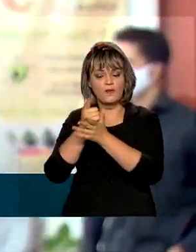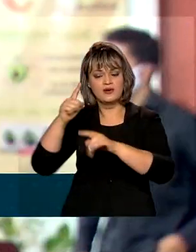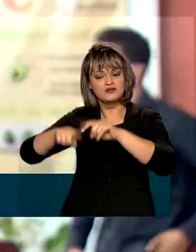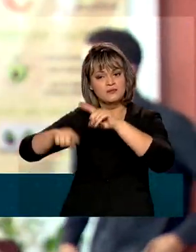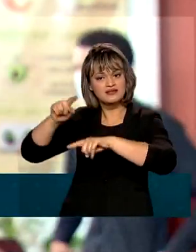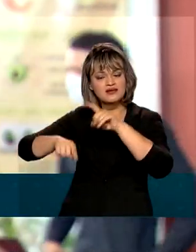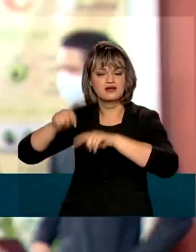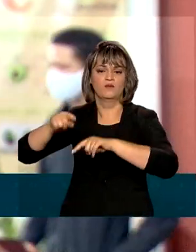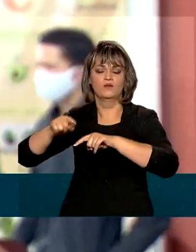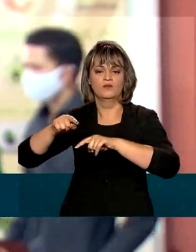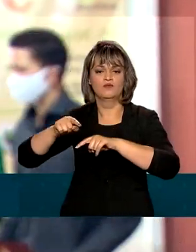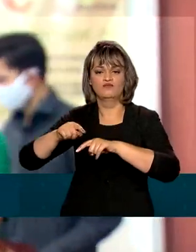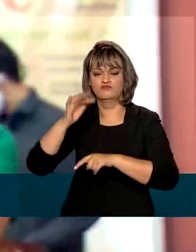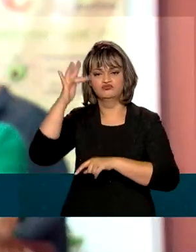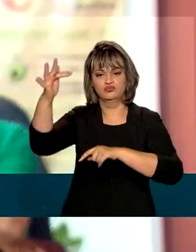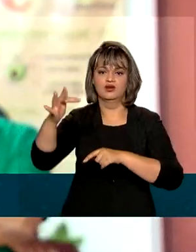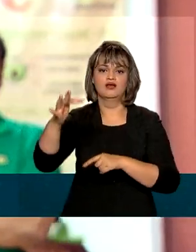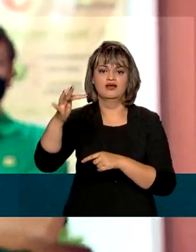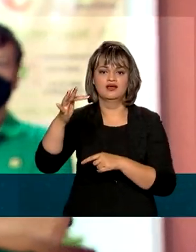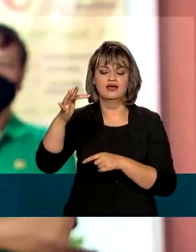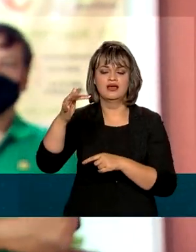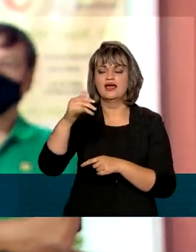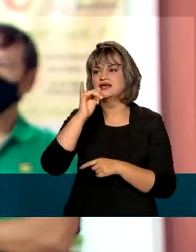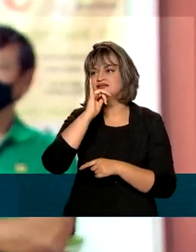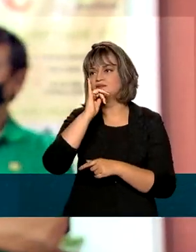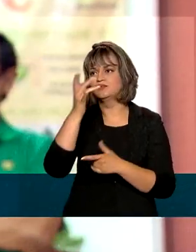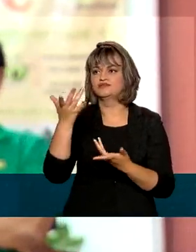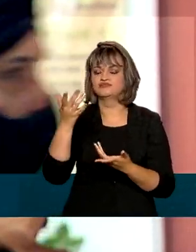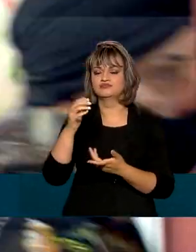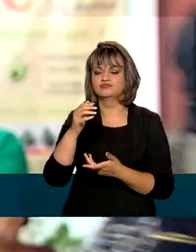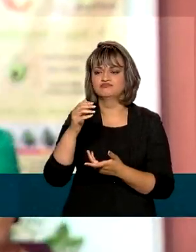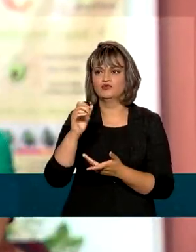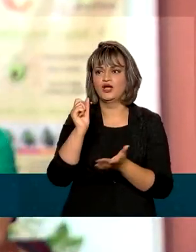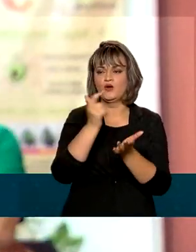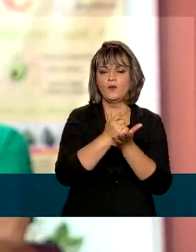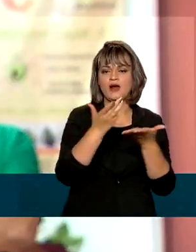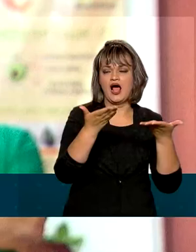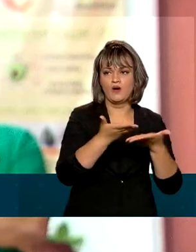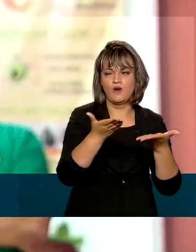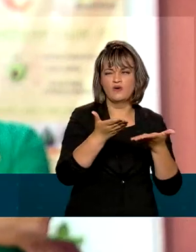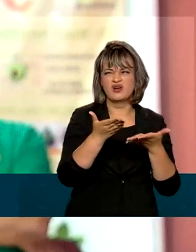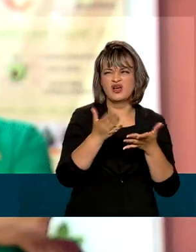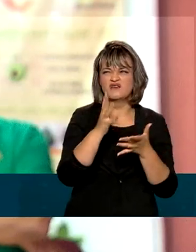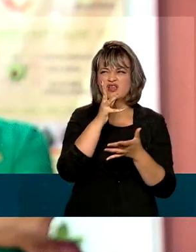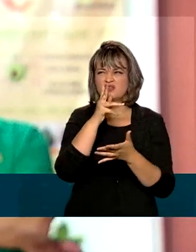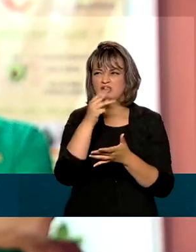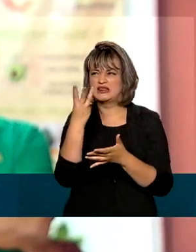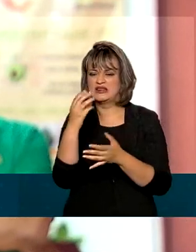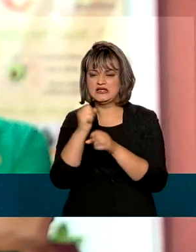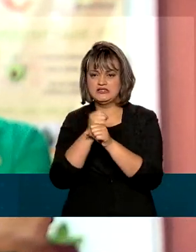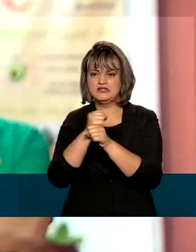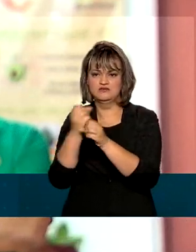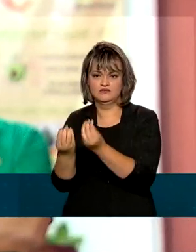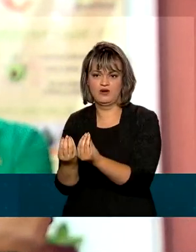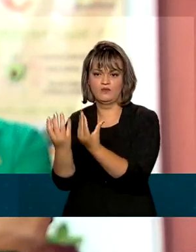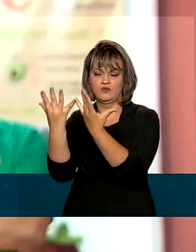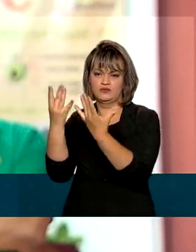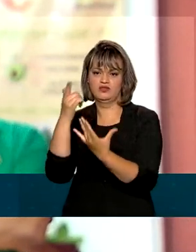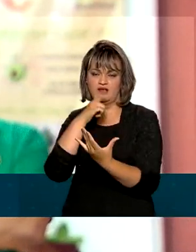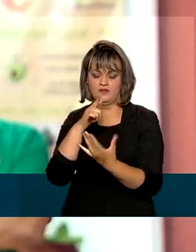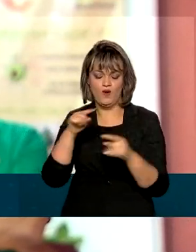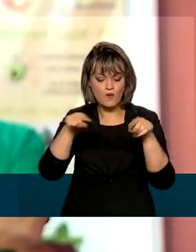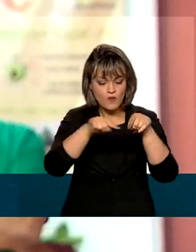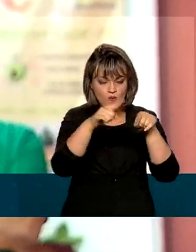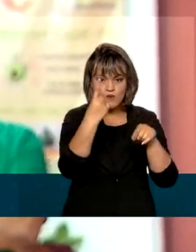mercadoria futura dele, tipo o avocato hoje, ele vai demorar três anos para colher. Um